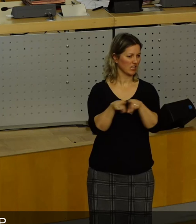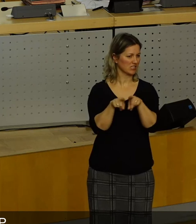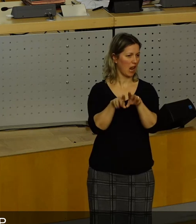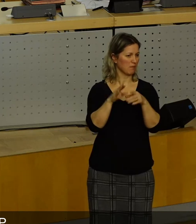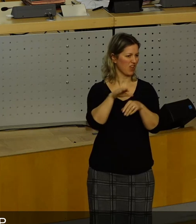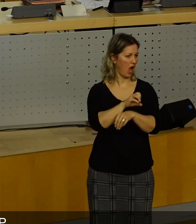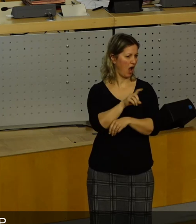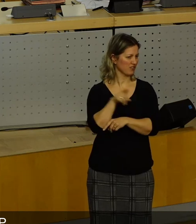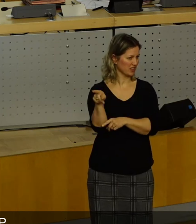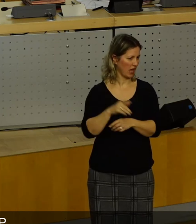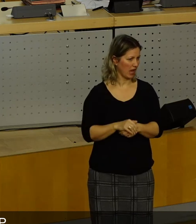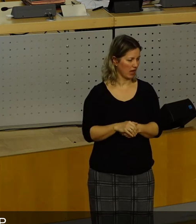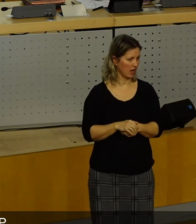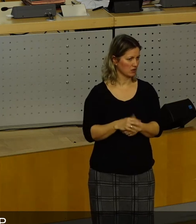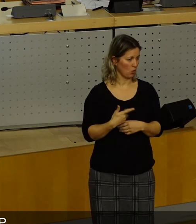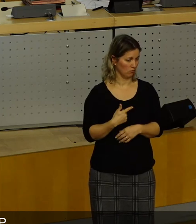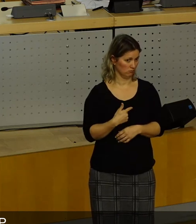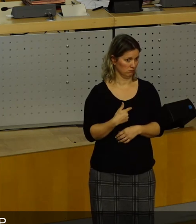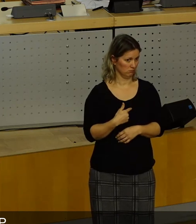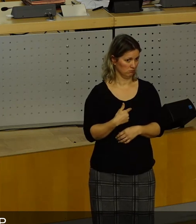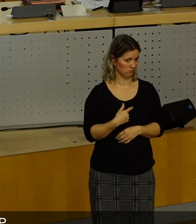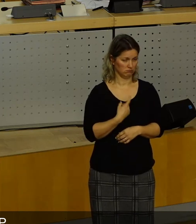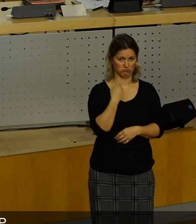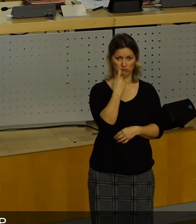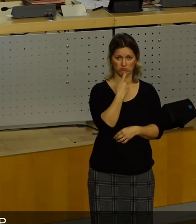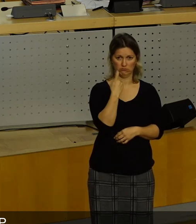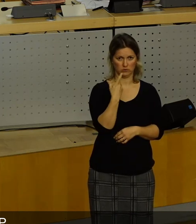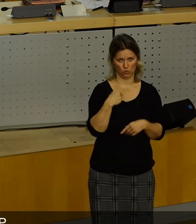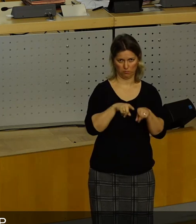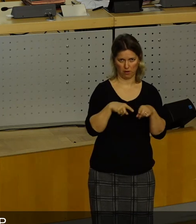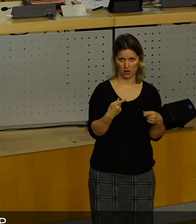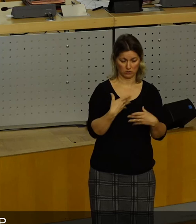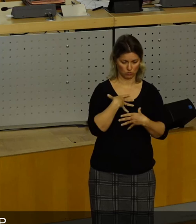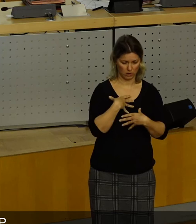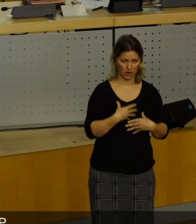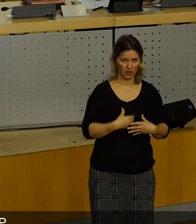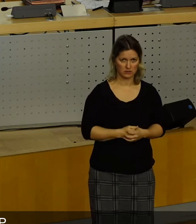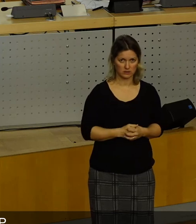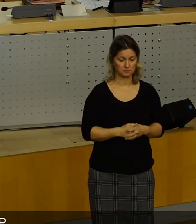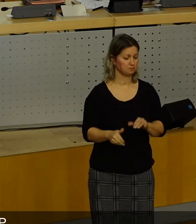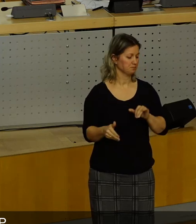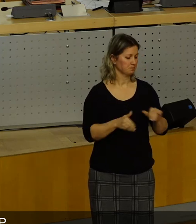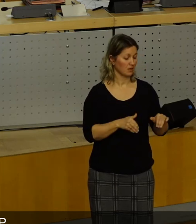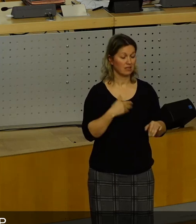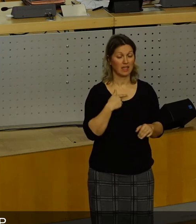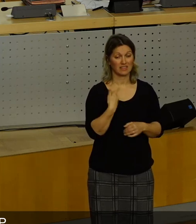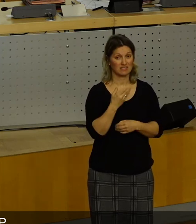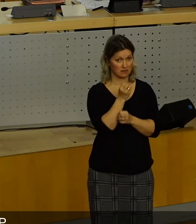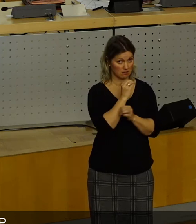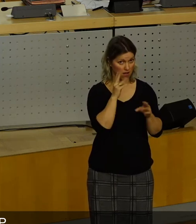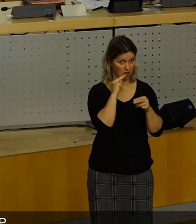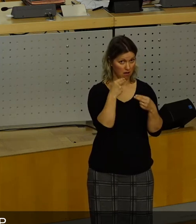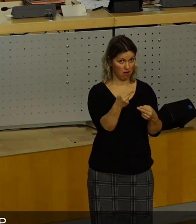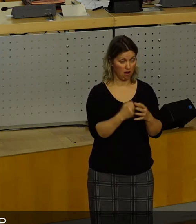AfD-Leute sind. Das finde ich ziemlich bedenklich und finde ich auch ziemlich daneben. Tut mir leid. Dann habe ich Ihnen etwas ganz Klares gesagt.